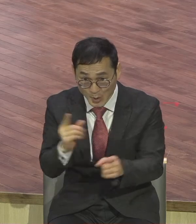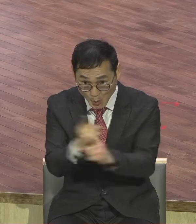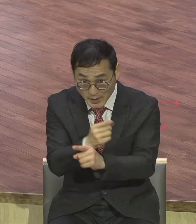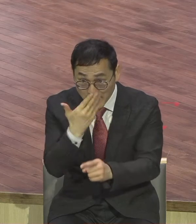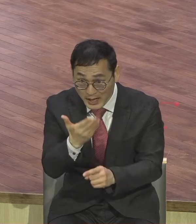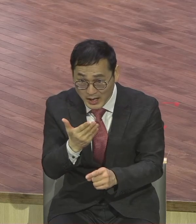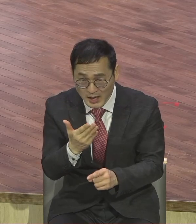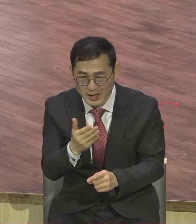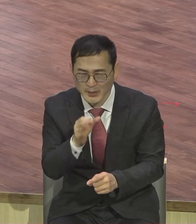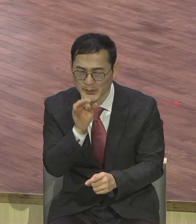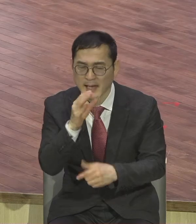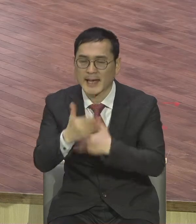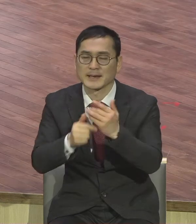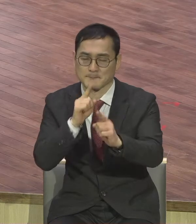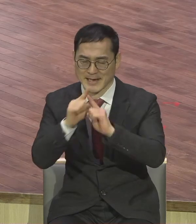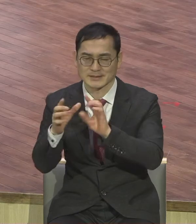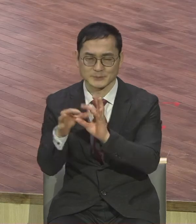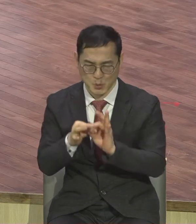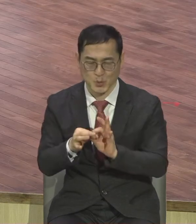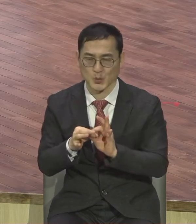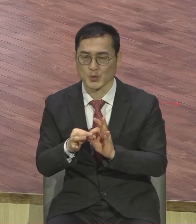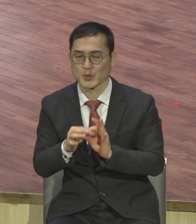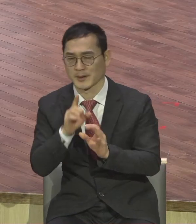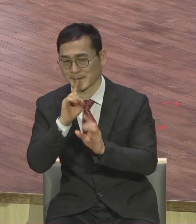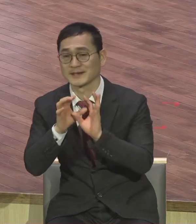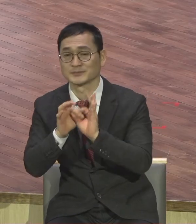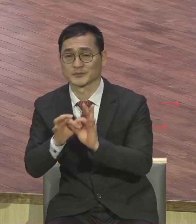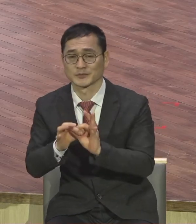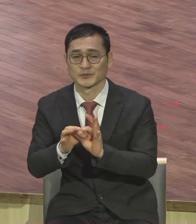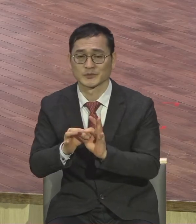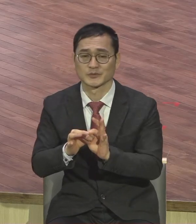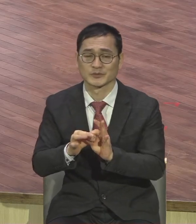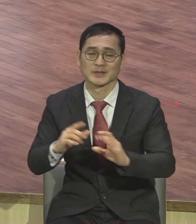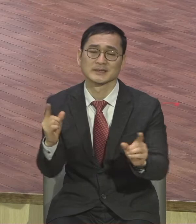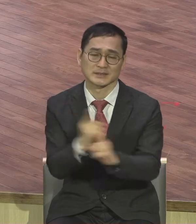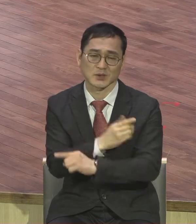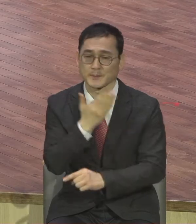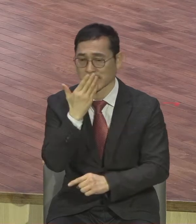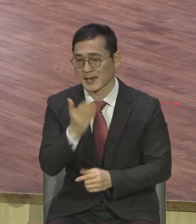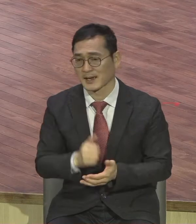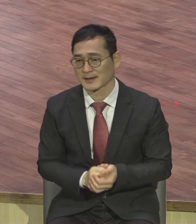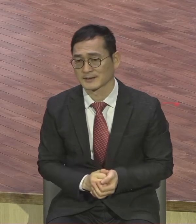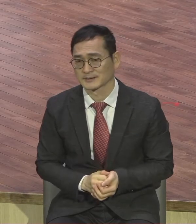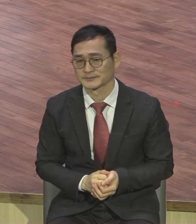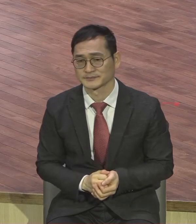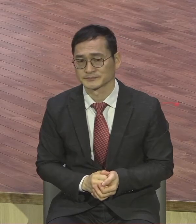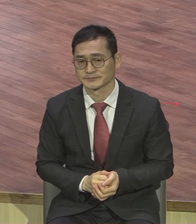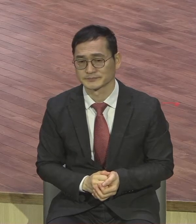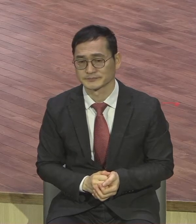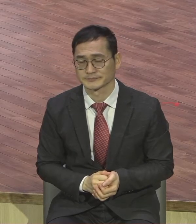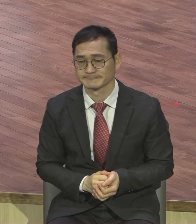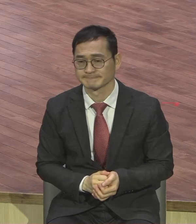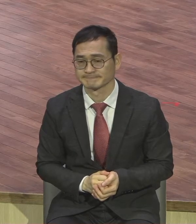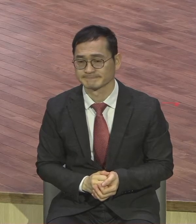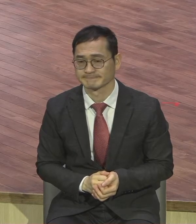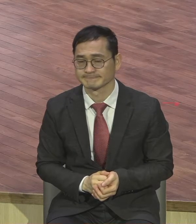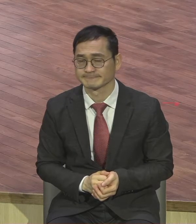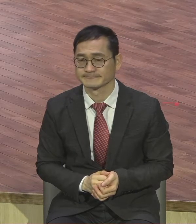말씀으로만 치유합시오 하나님의 말씀으로 답을 주지 않으면 해결이 안 돼요 열두 가지 영적 문제의 해답이 되는